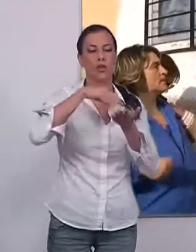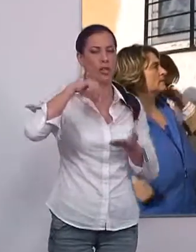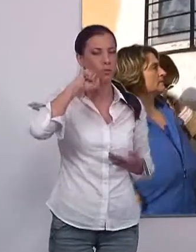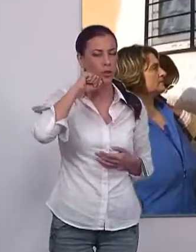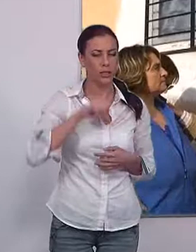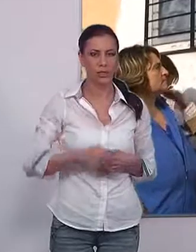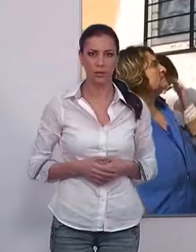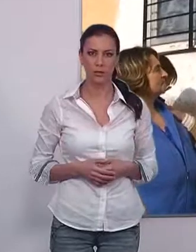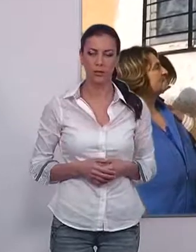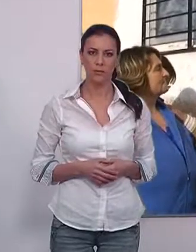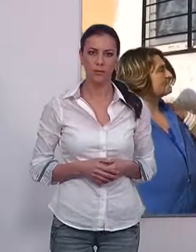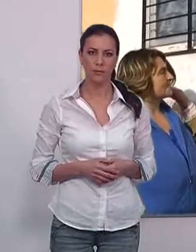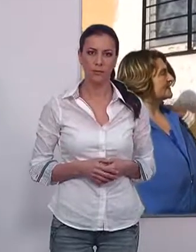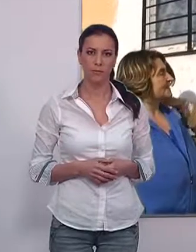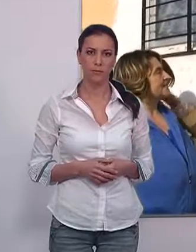barrios de Motril.